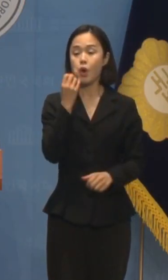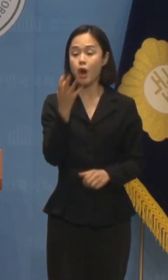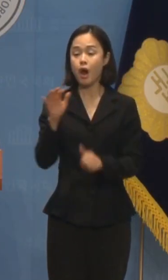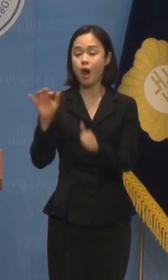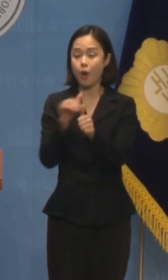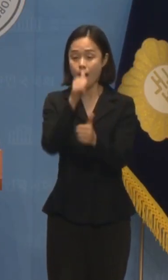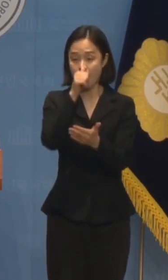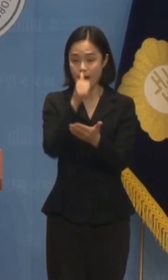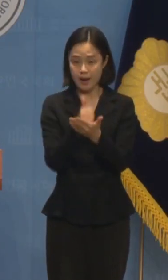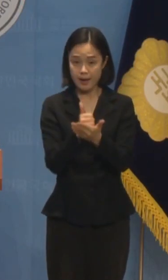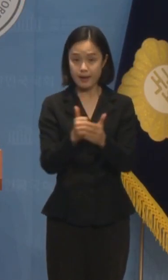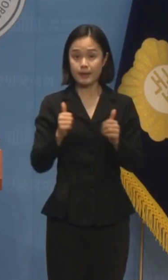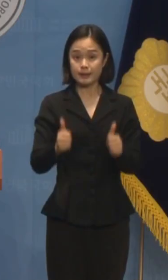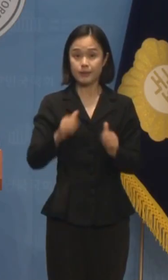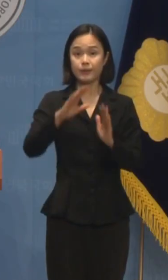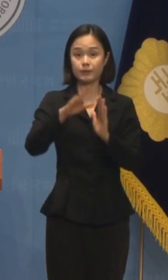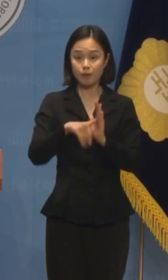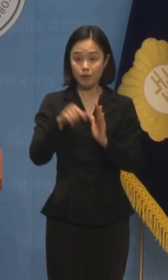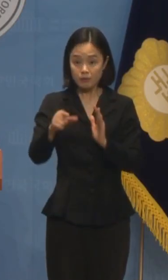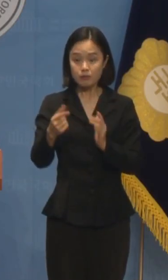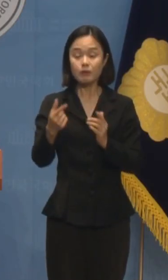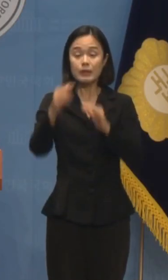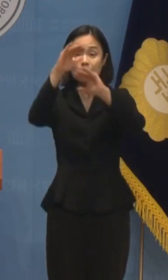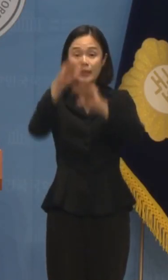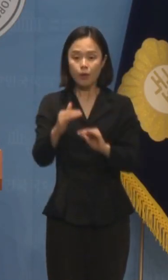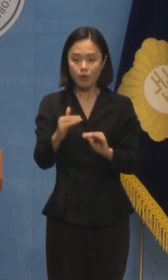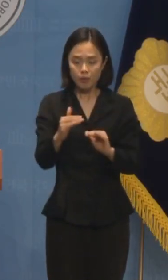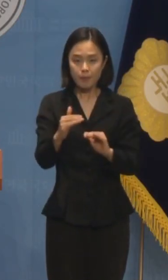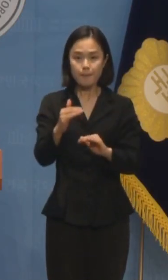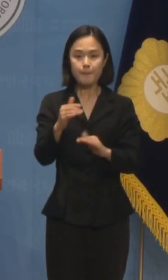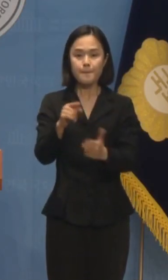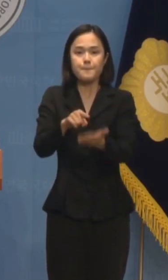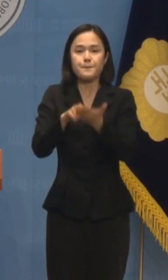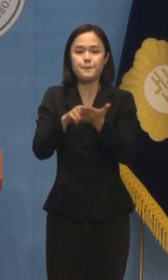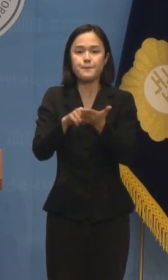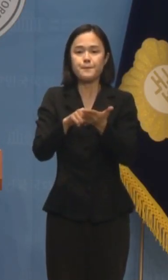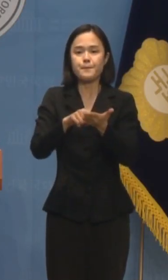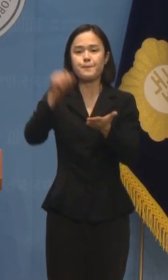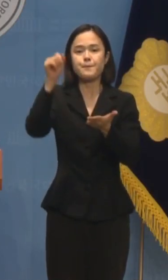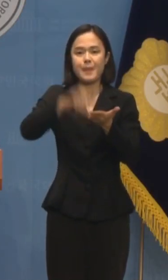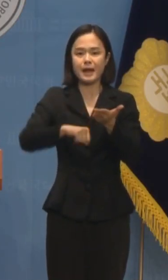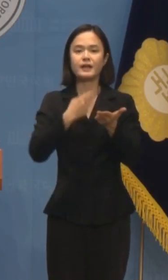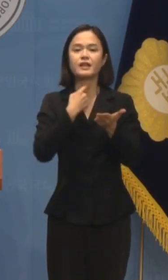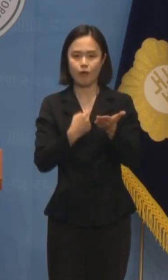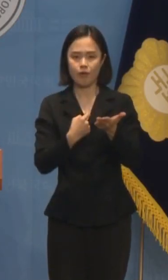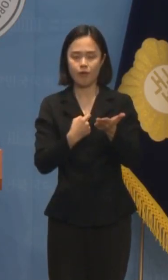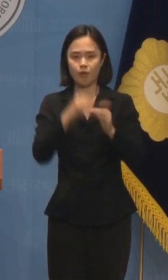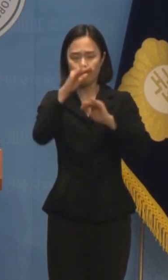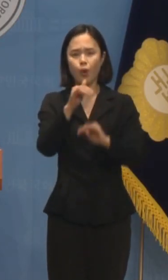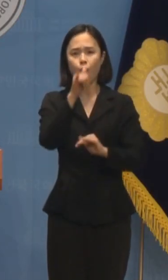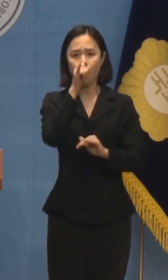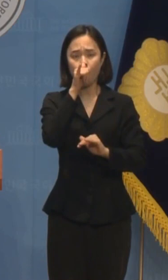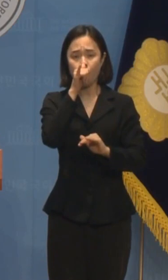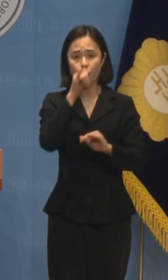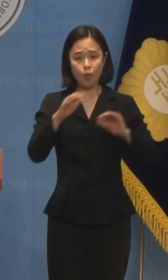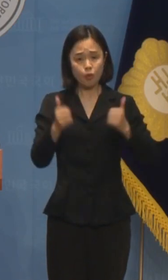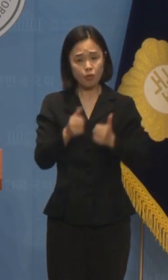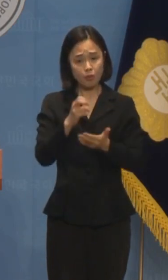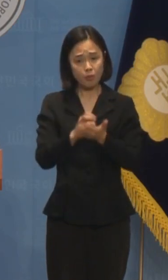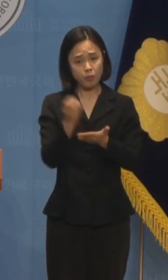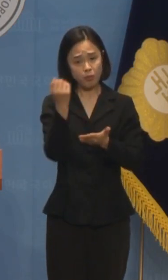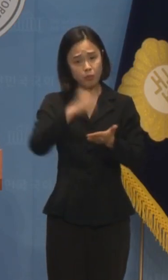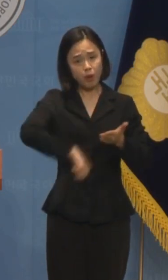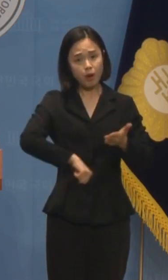같은 취지의 판결 내용이 있습니다. 국회의 입법권에 정면으로 역행하는 우현 위법판